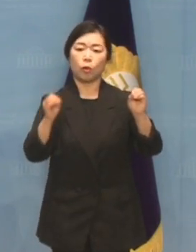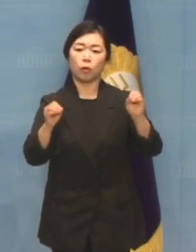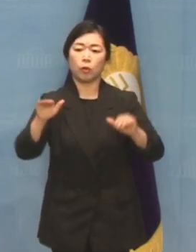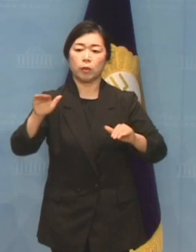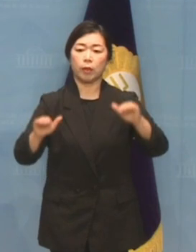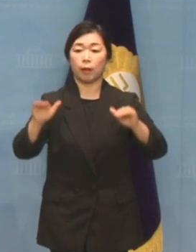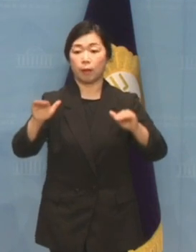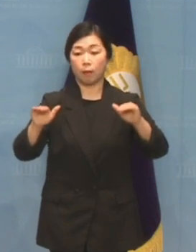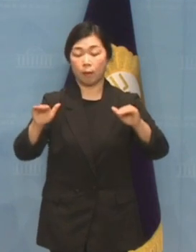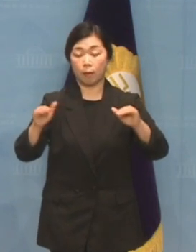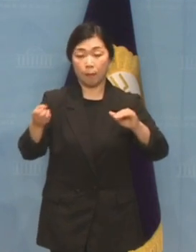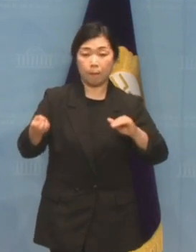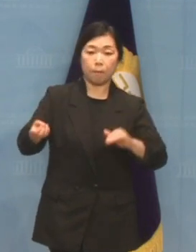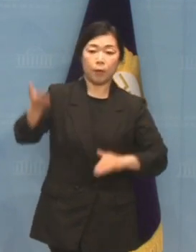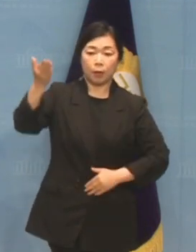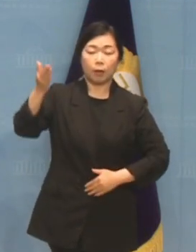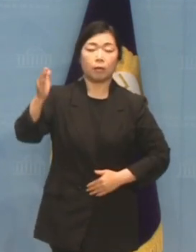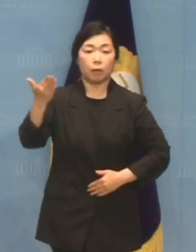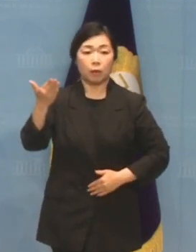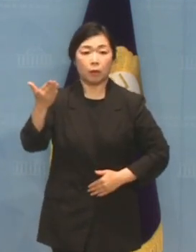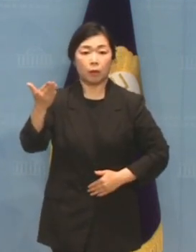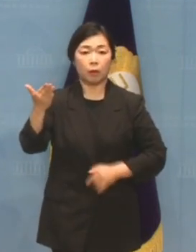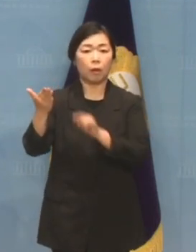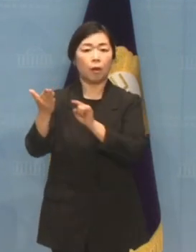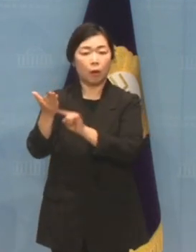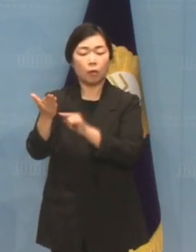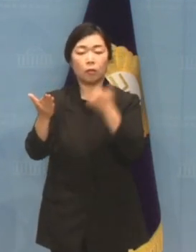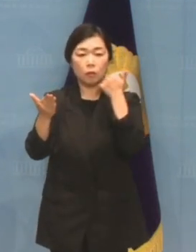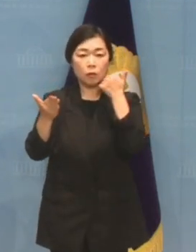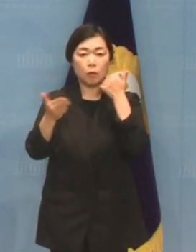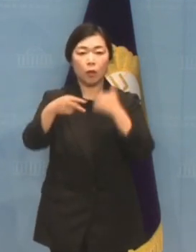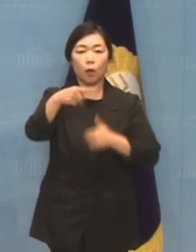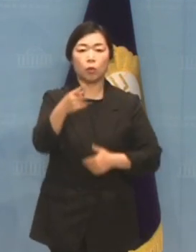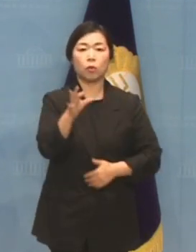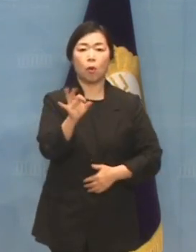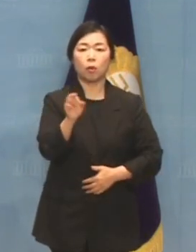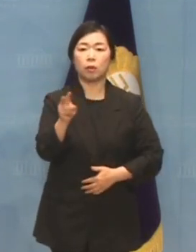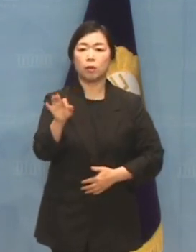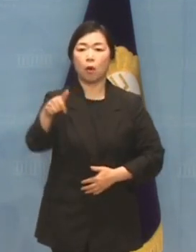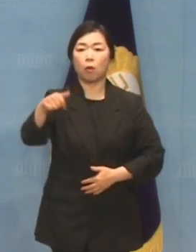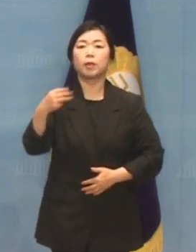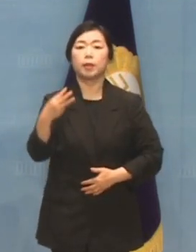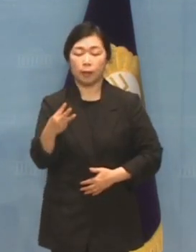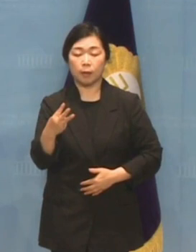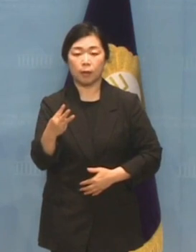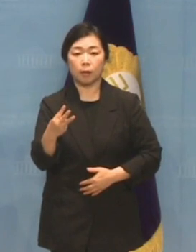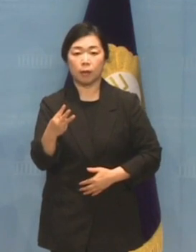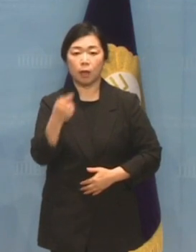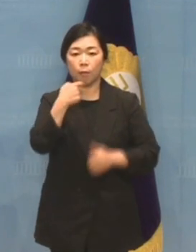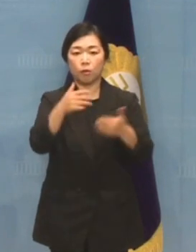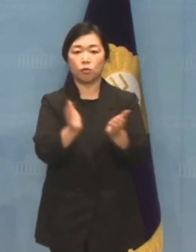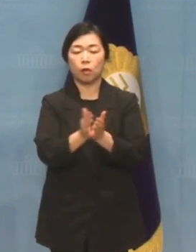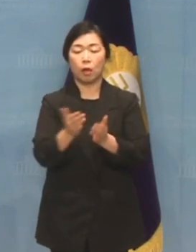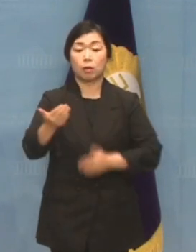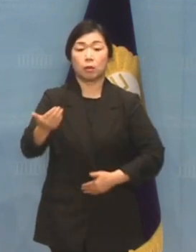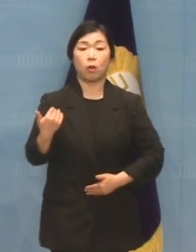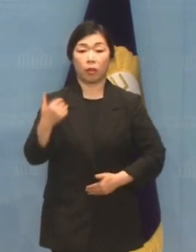신승으로 당대표가 된 송영길 전 대표는 아직 귀국한다는 소식조차 없습니다.